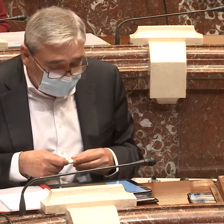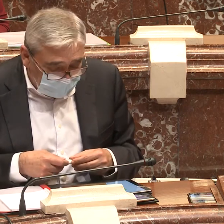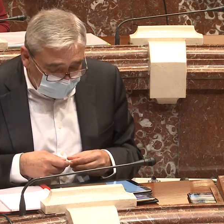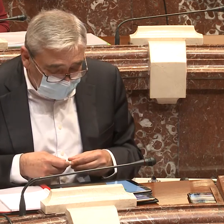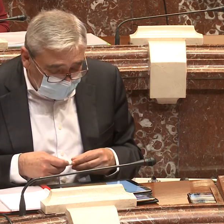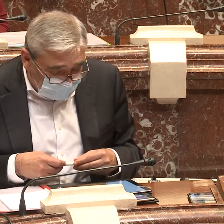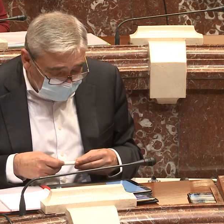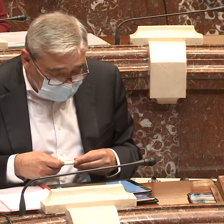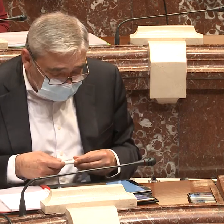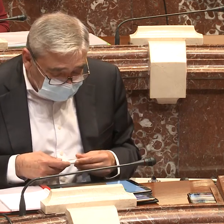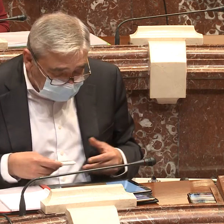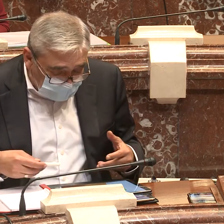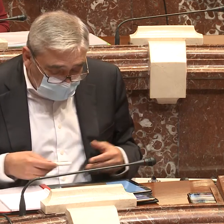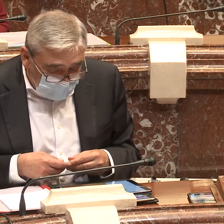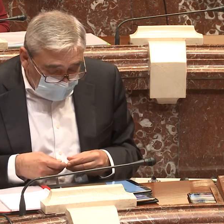ser una de las discapacidades